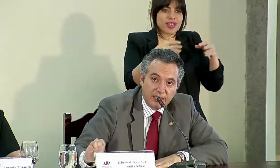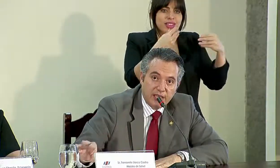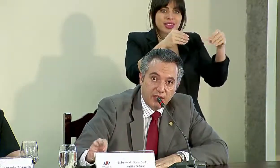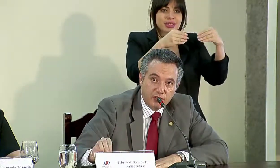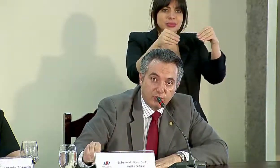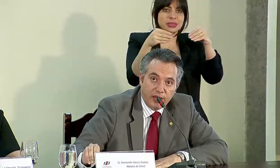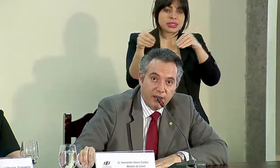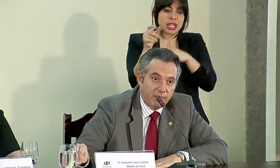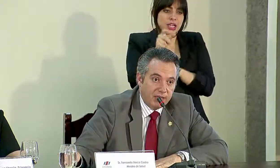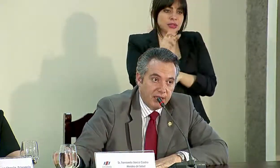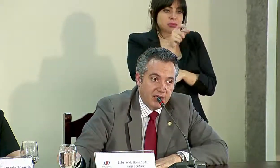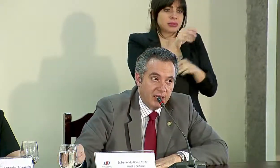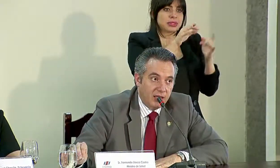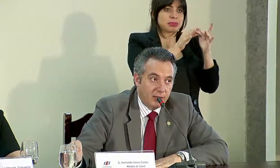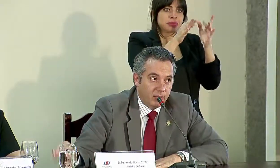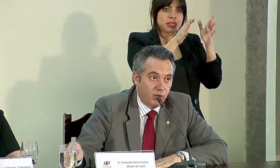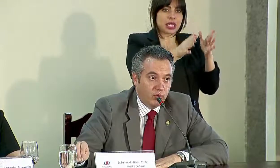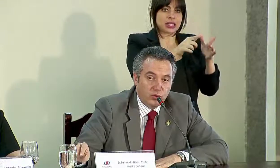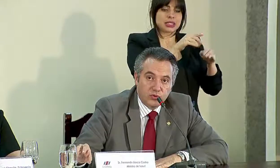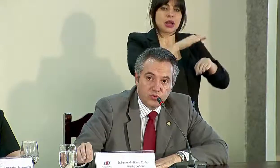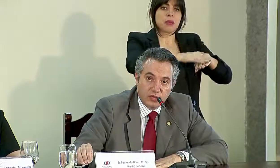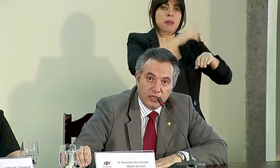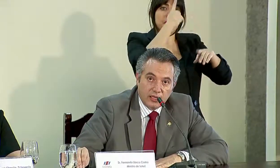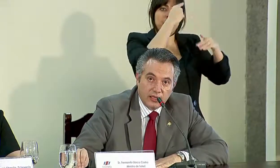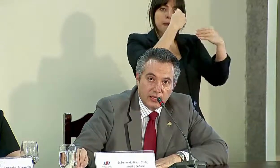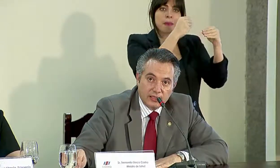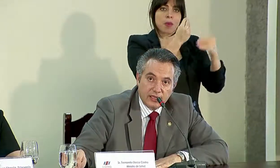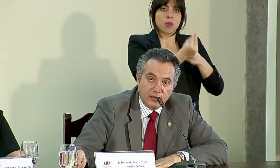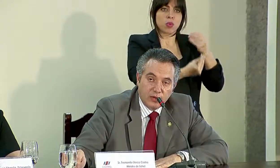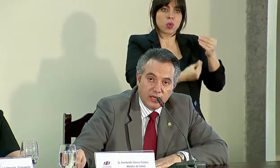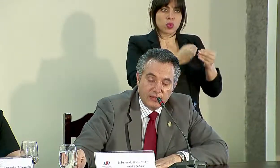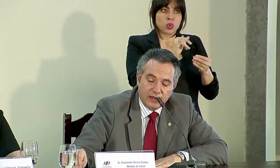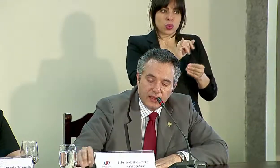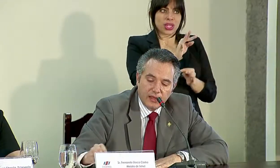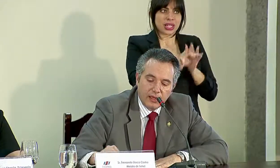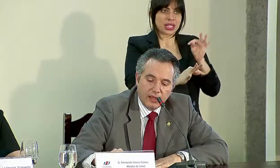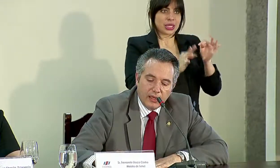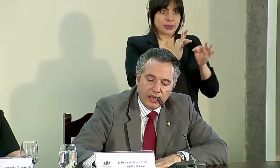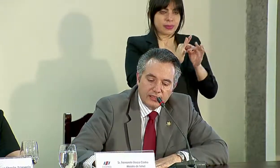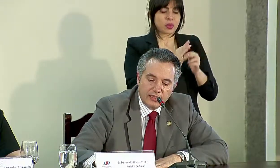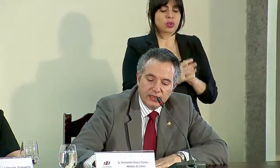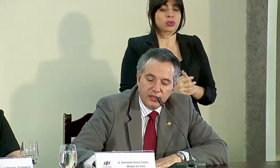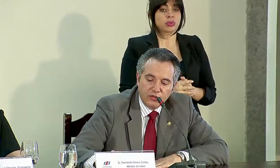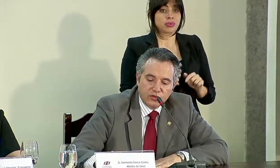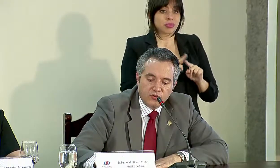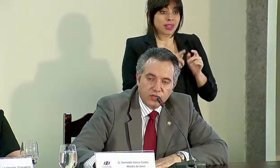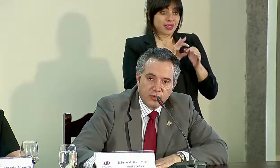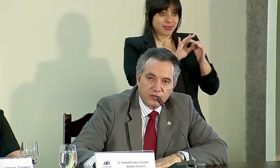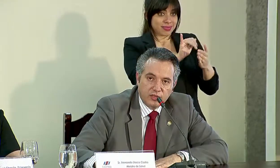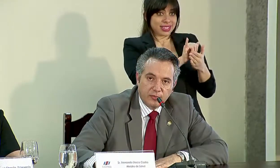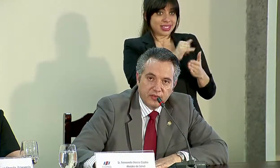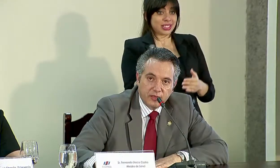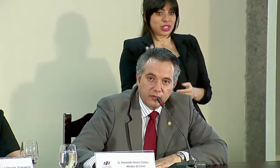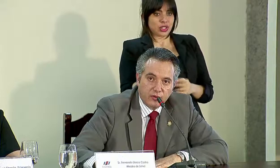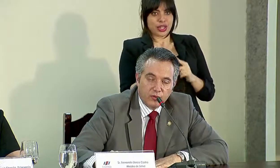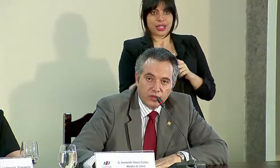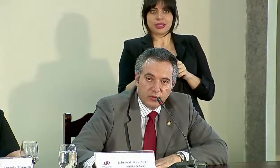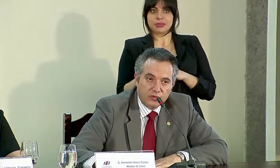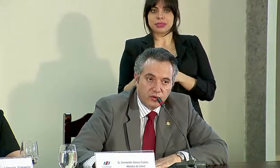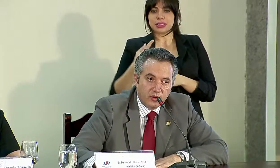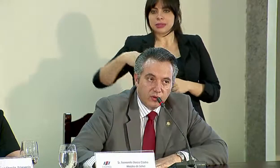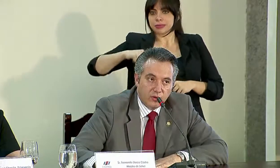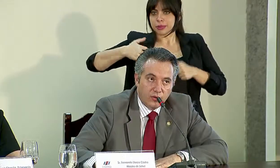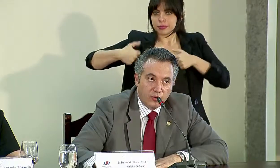especializados para vender productos de esta naturaleza. En ese sentido, nosotros dijimos desde el principio,